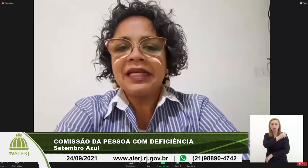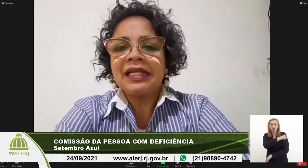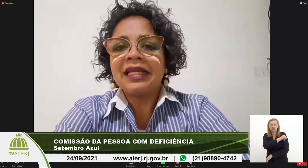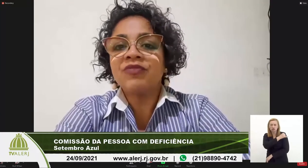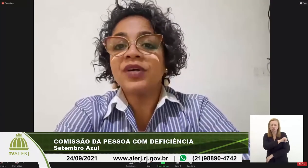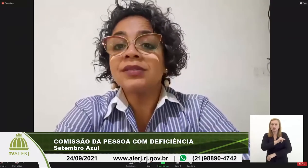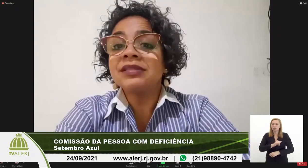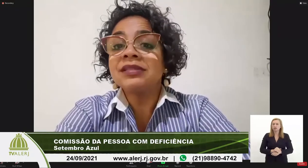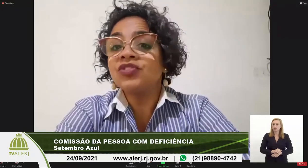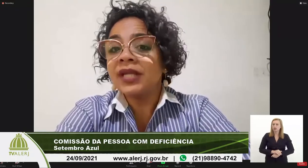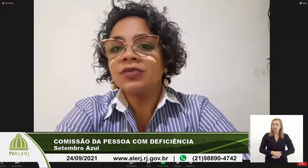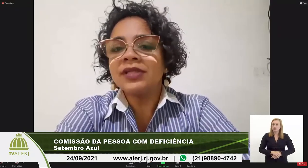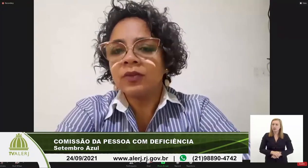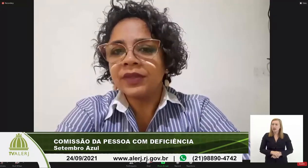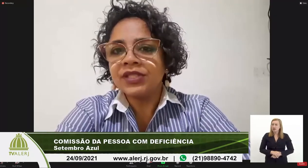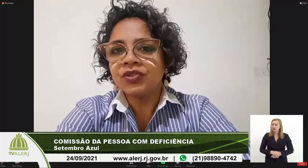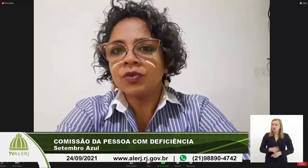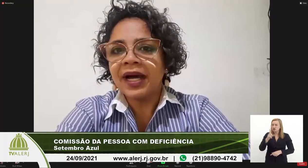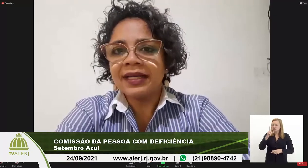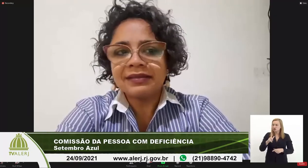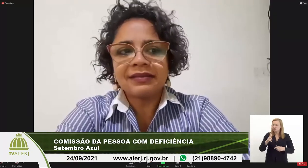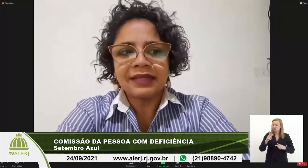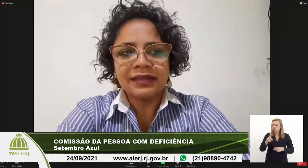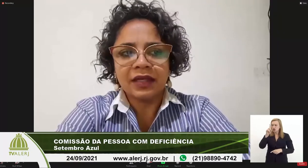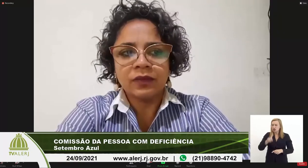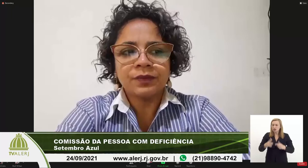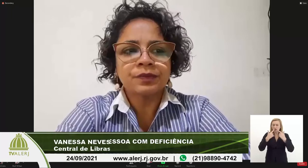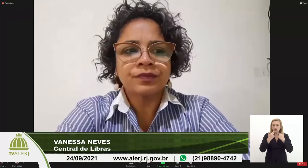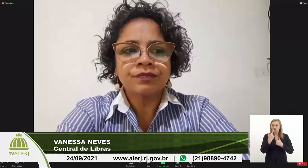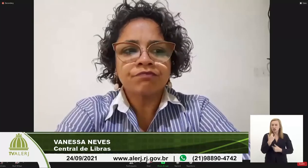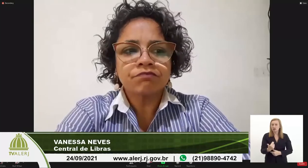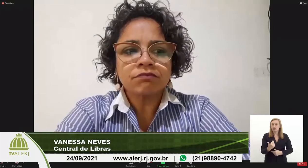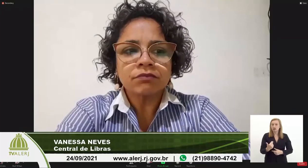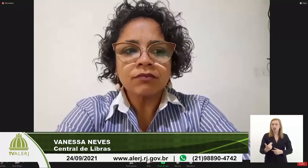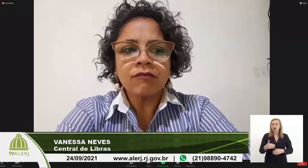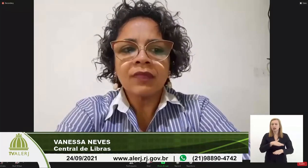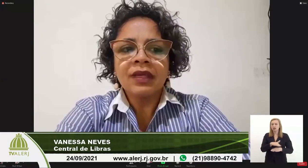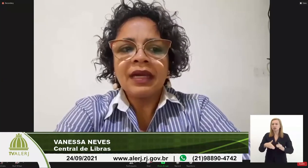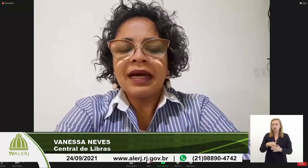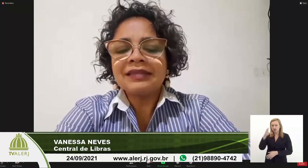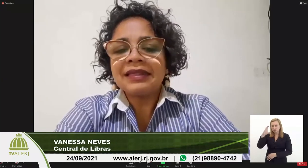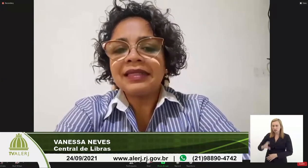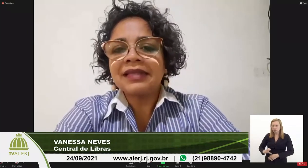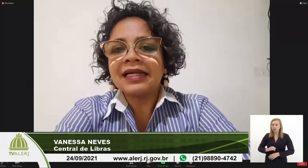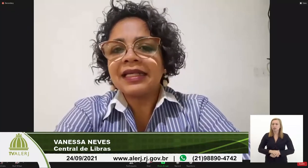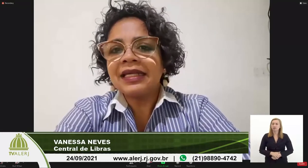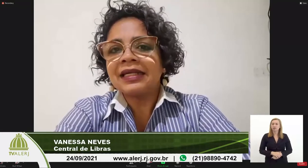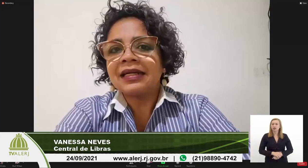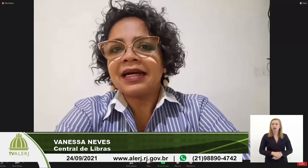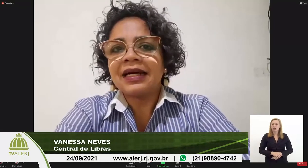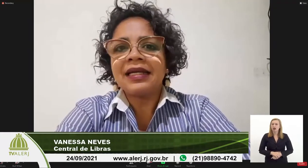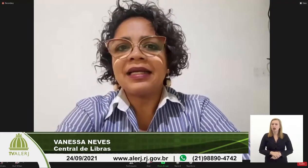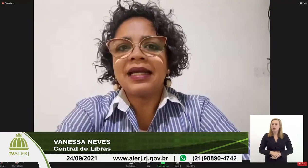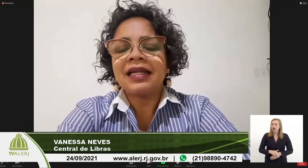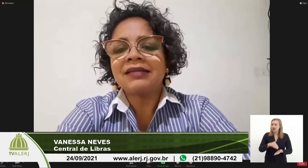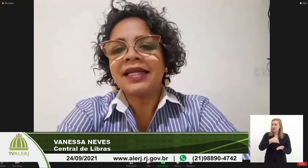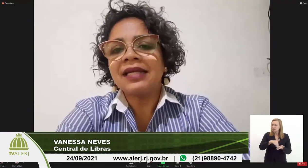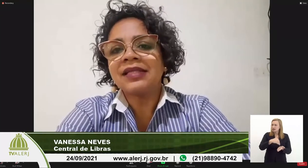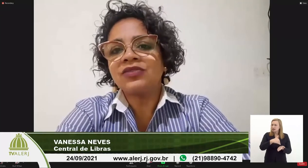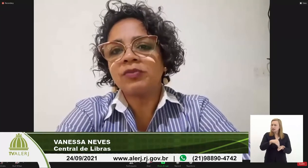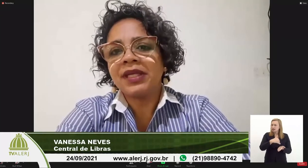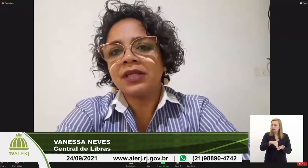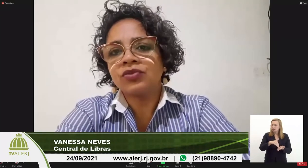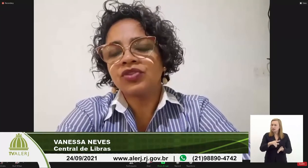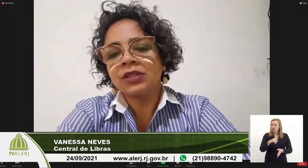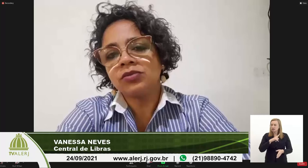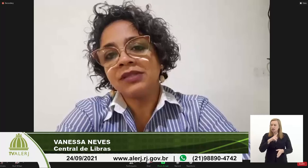levando esse direito linguístico a esse cidadão a secretaria ela tem